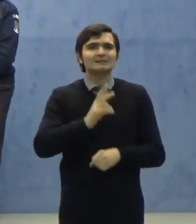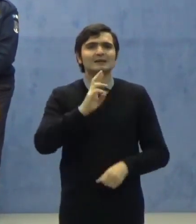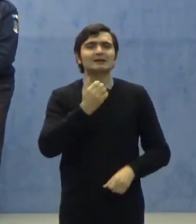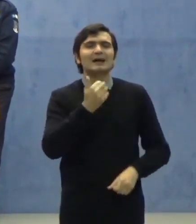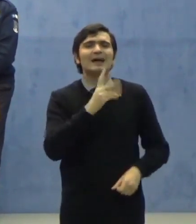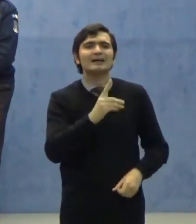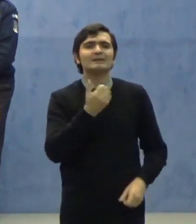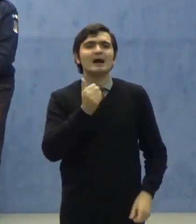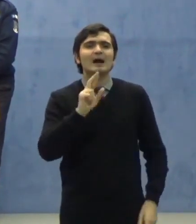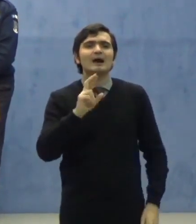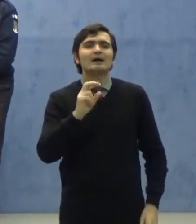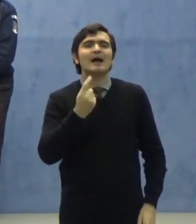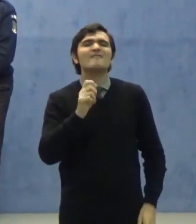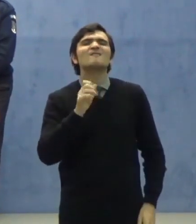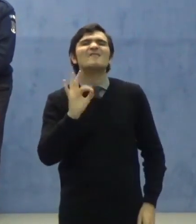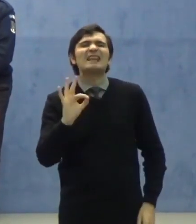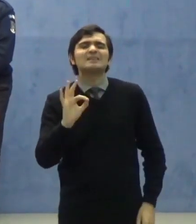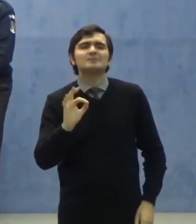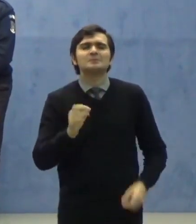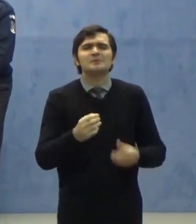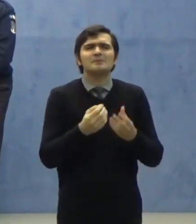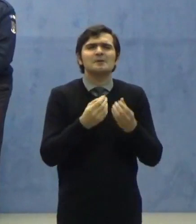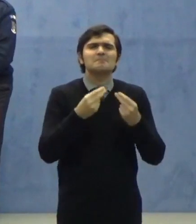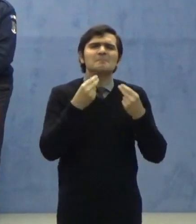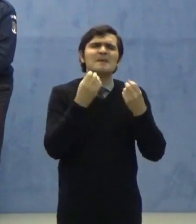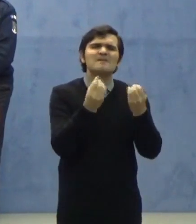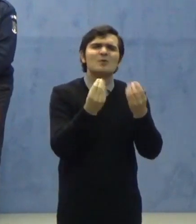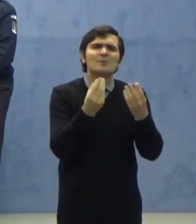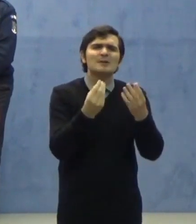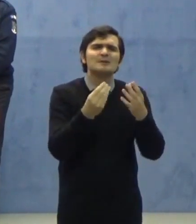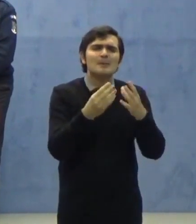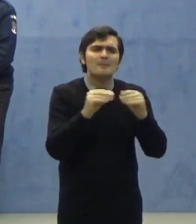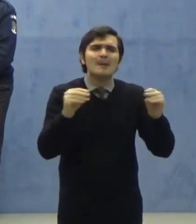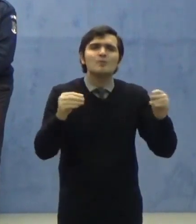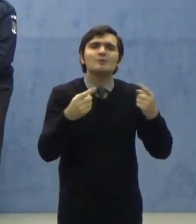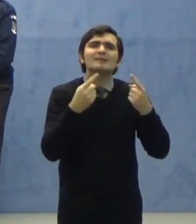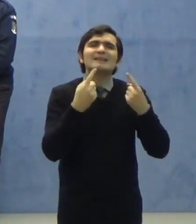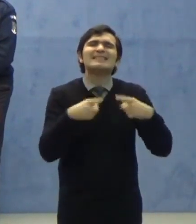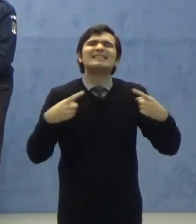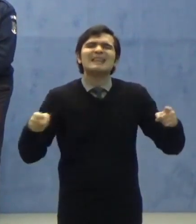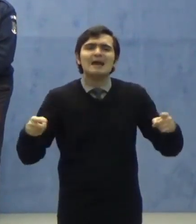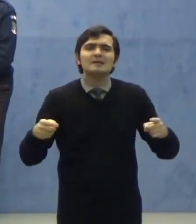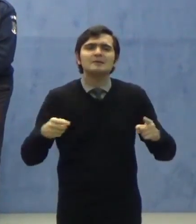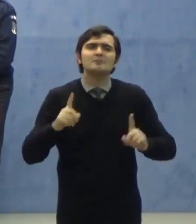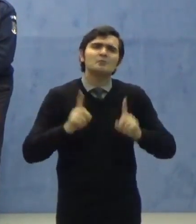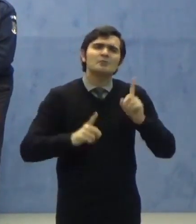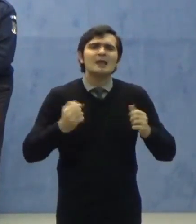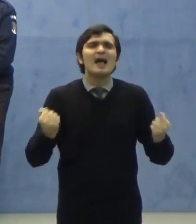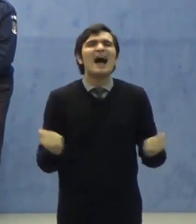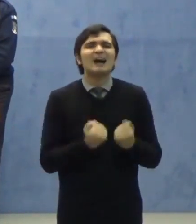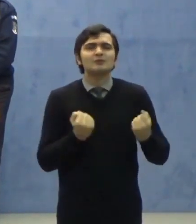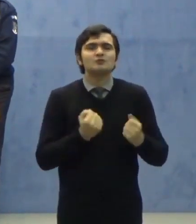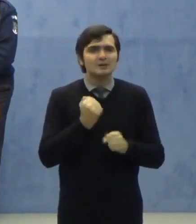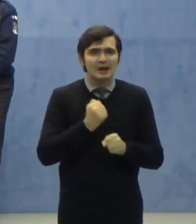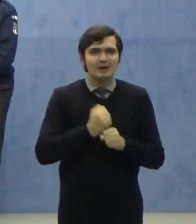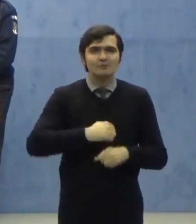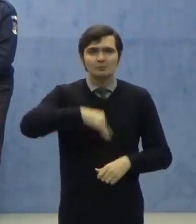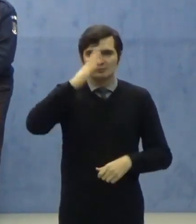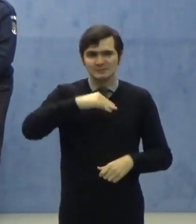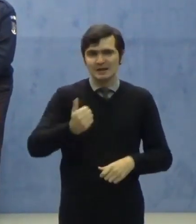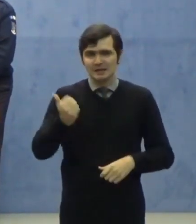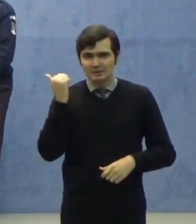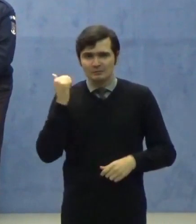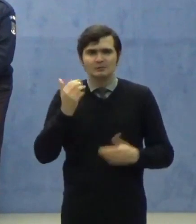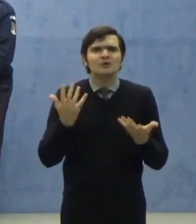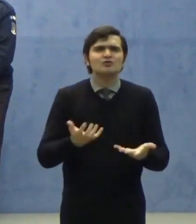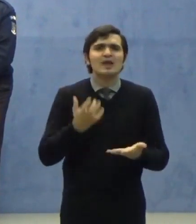detalieze câteva din acțiunile care le-am făcut în aceste zile, decizii importante, cât